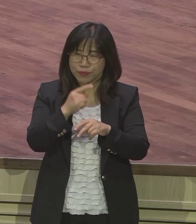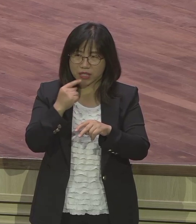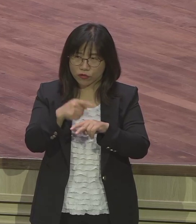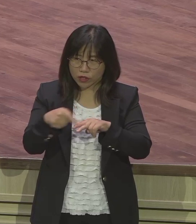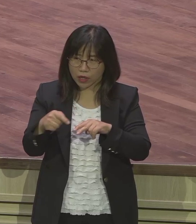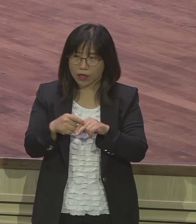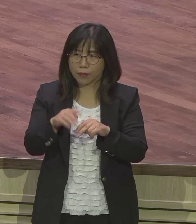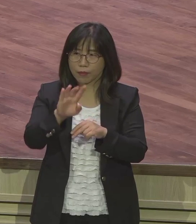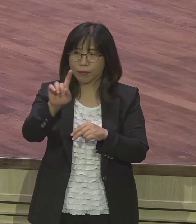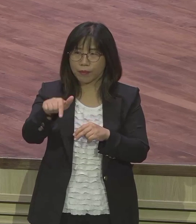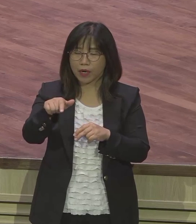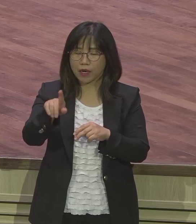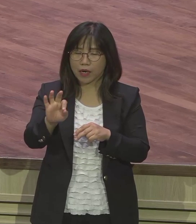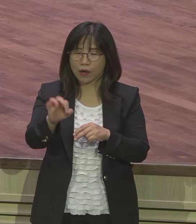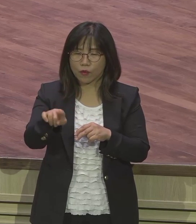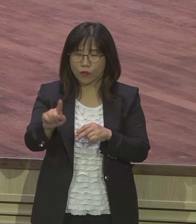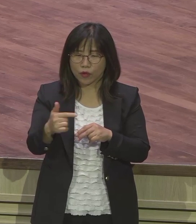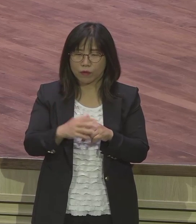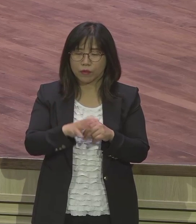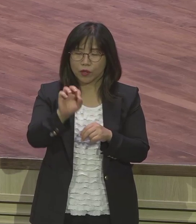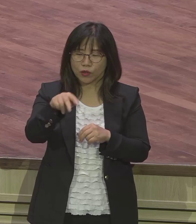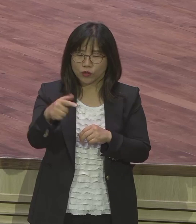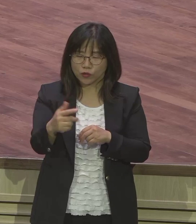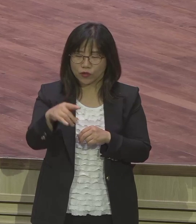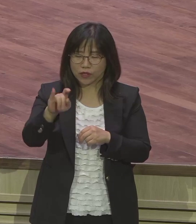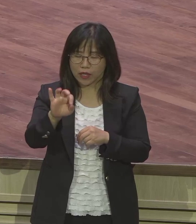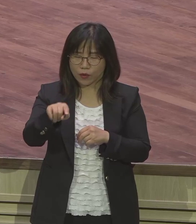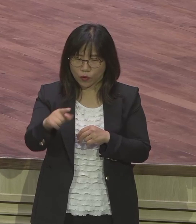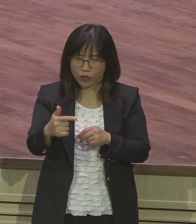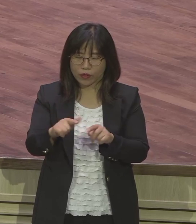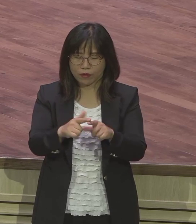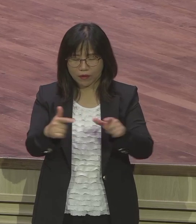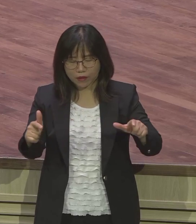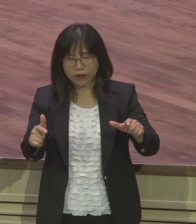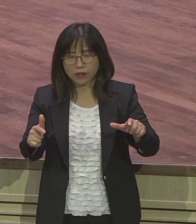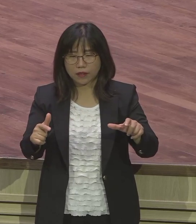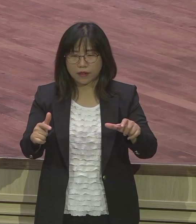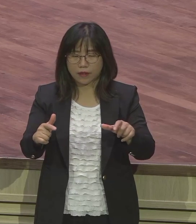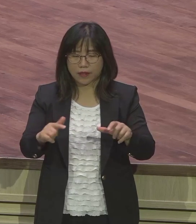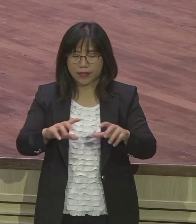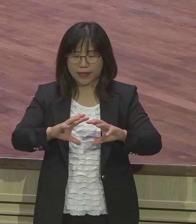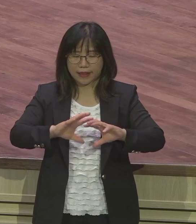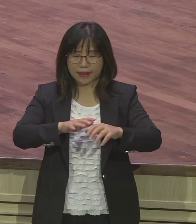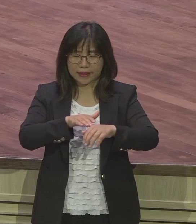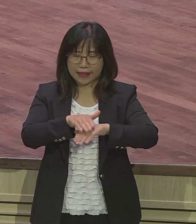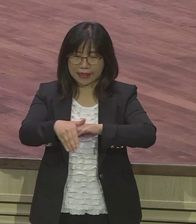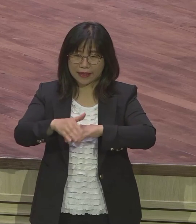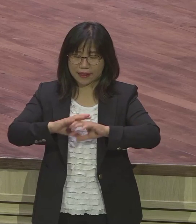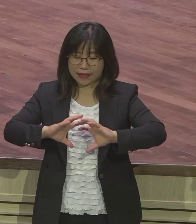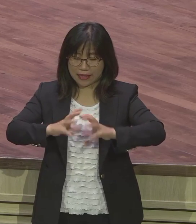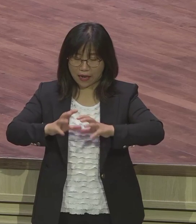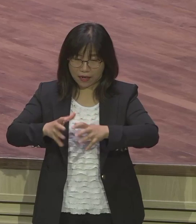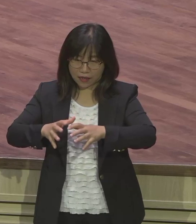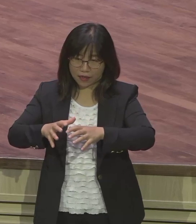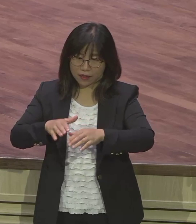윤재원 의원, 사무총장이죠. 이분들이 각 당들을 대표해서 다 그렇게 참여를